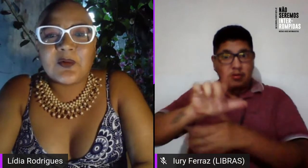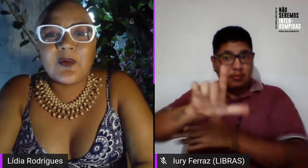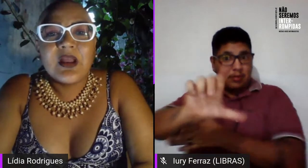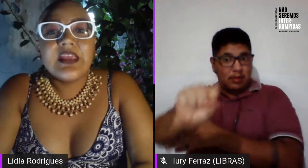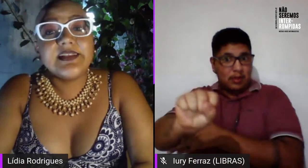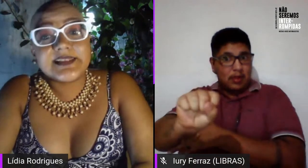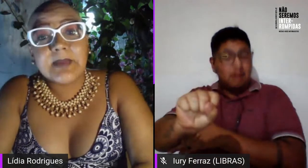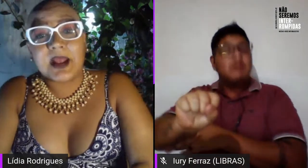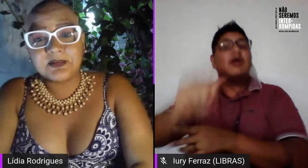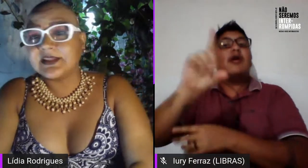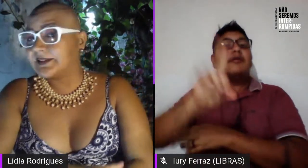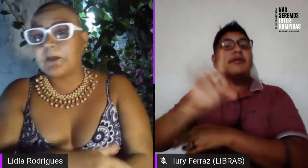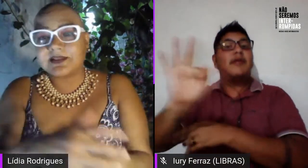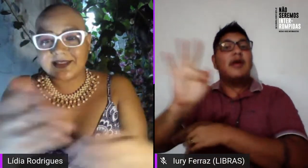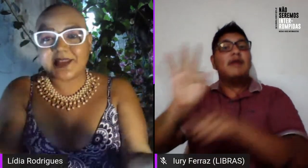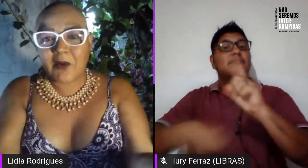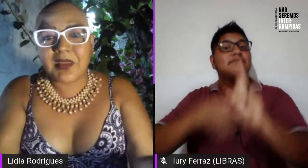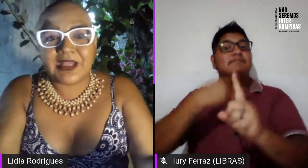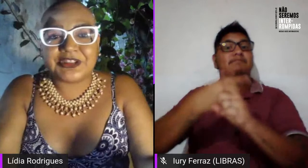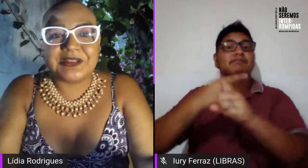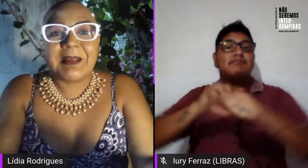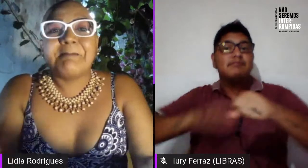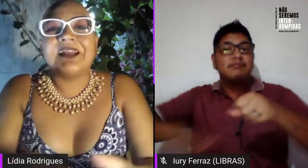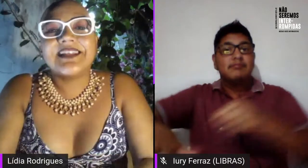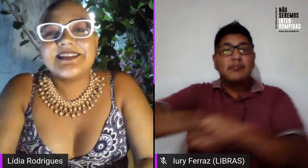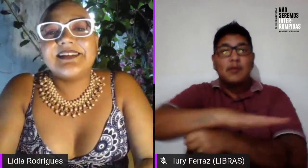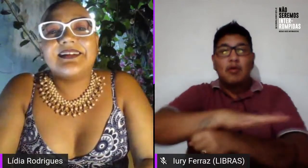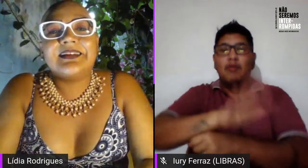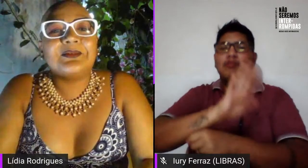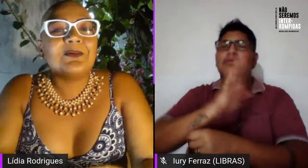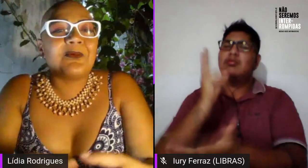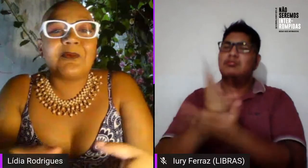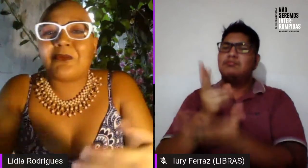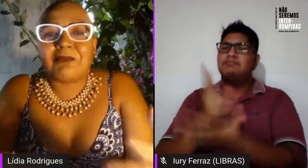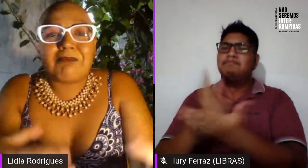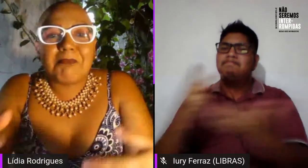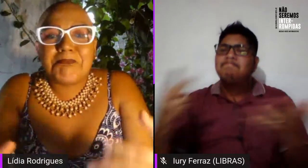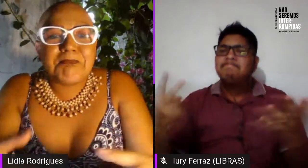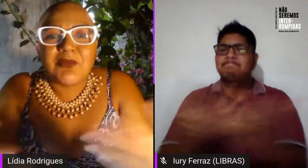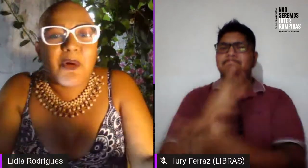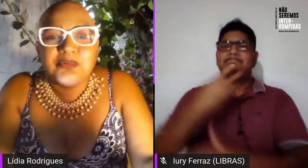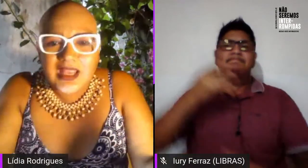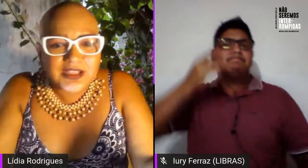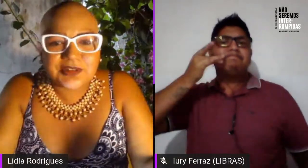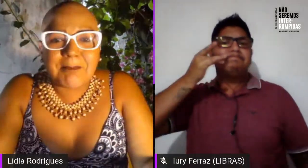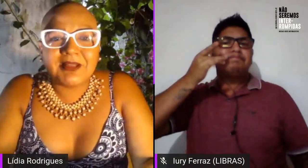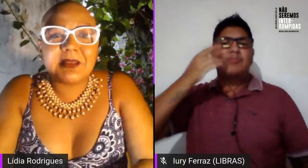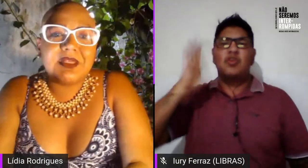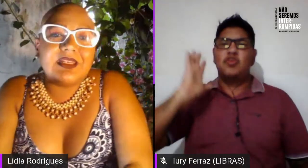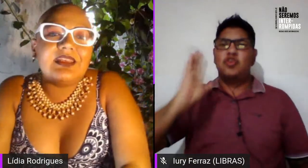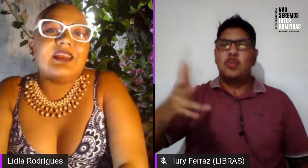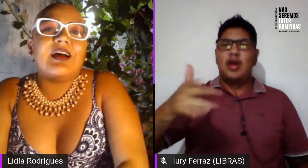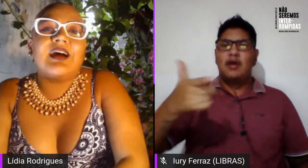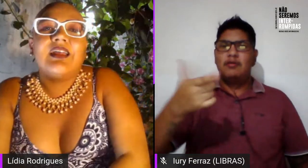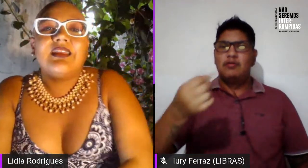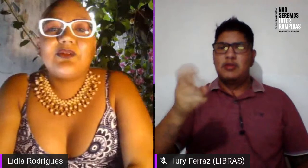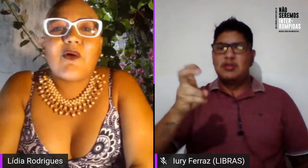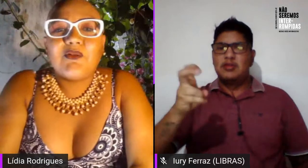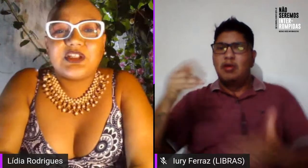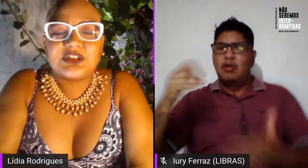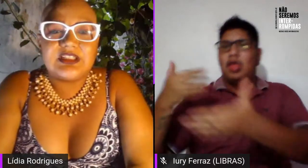2005 e sempre aconteceu presencialmente, mas esse ano, pelo contexto da pandemia,